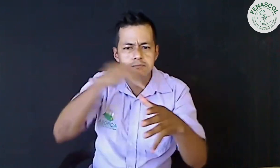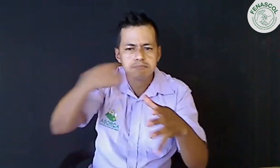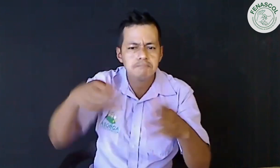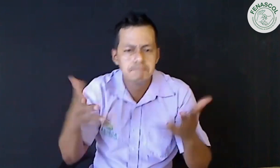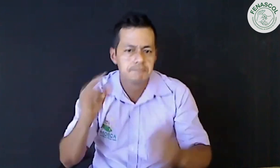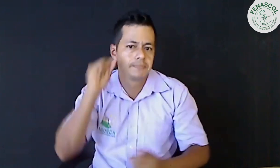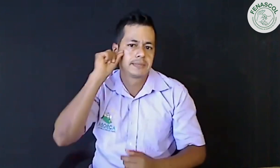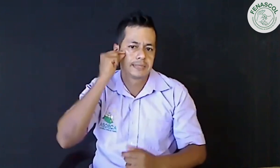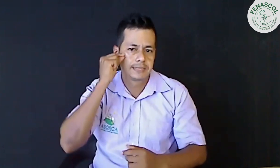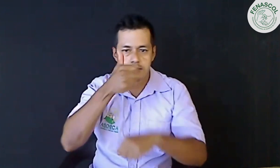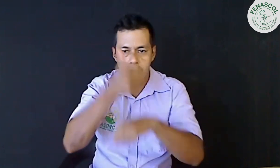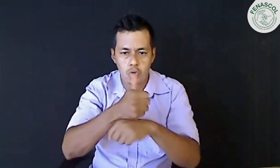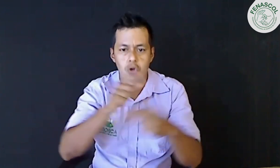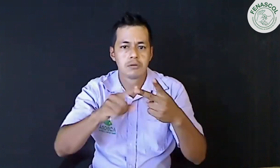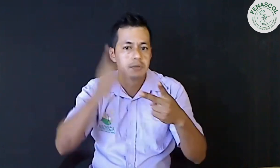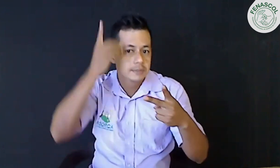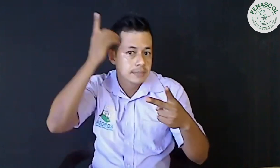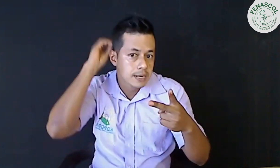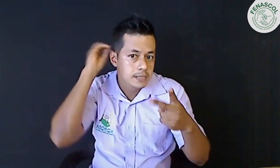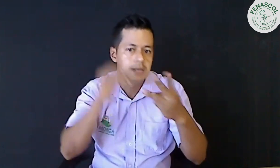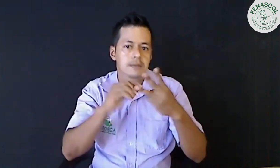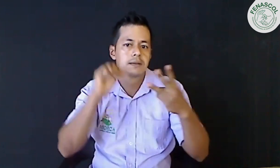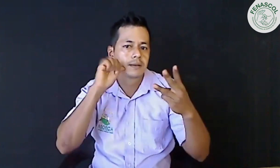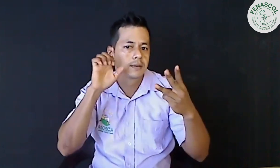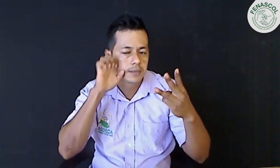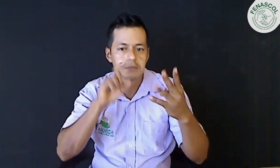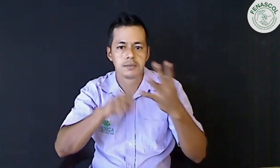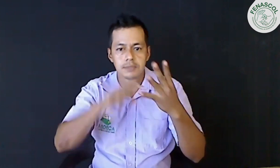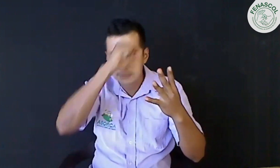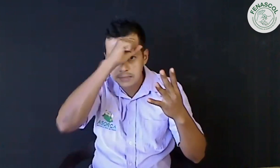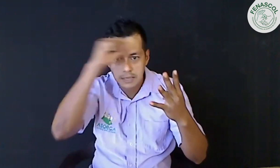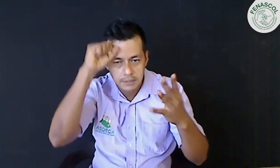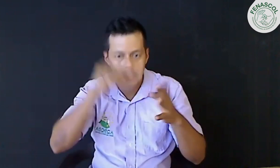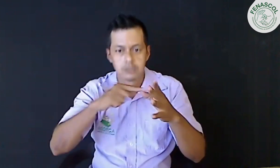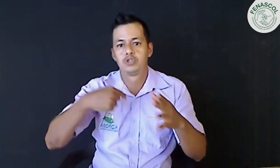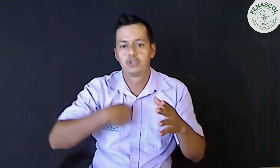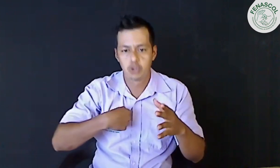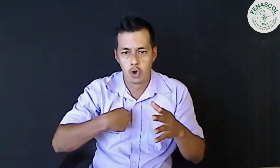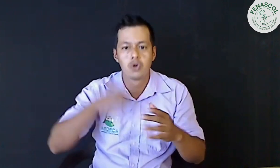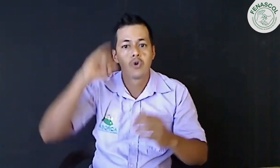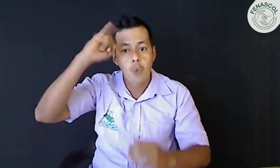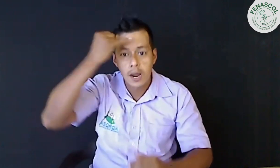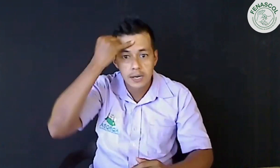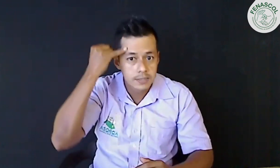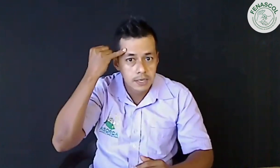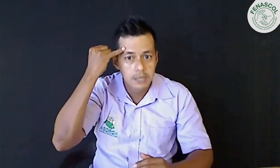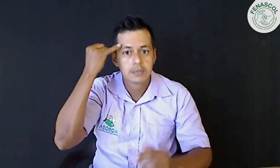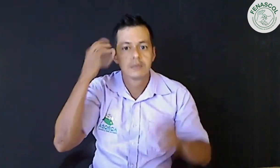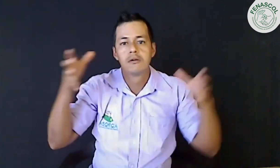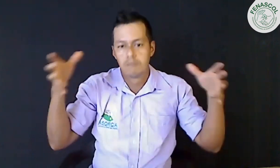Henry Mejía, acompañado de Daniel Ocampo, Érica Melgarejo, Sandra Rojas, Duvernay Barrios y